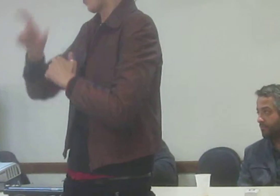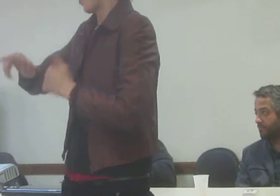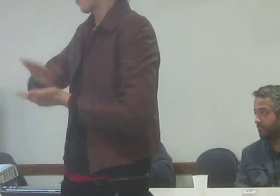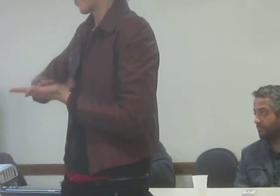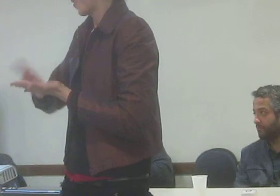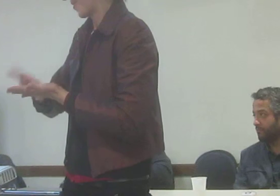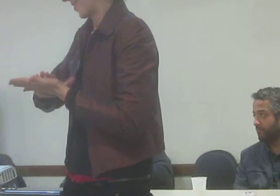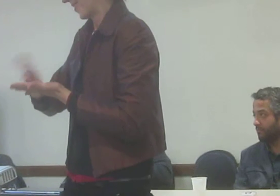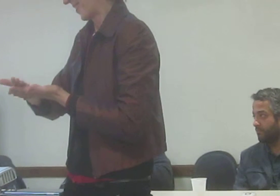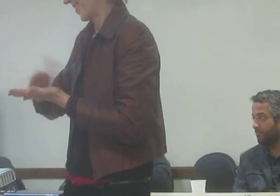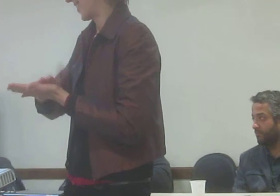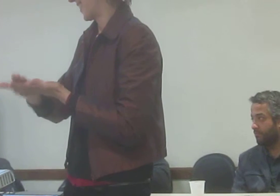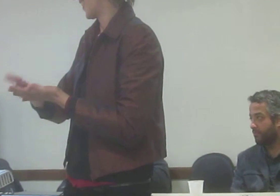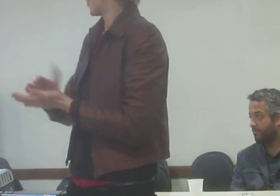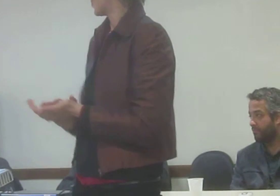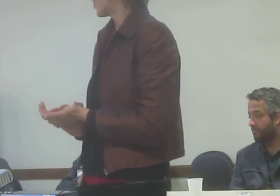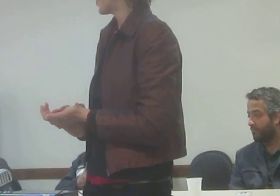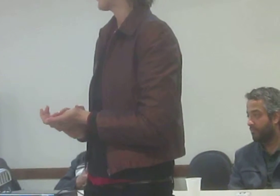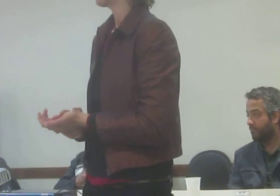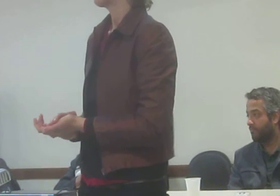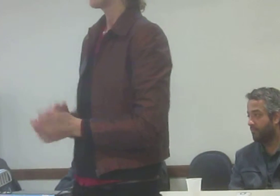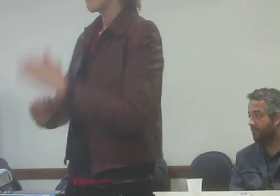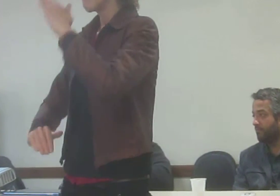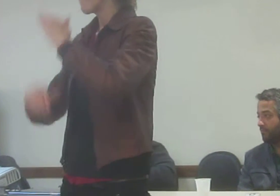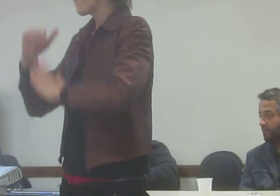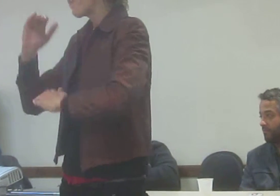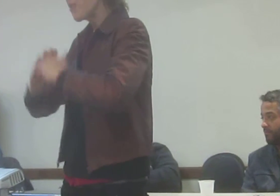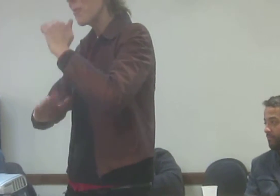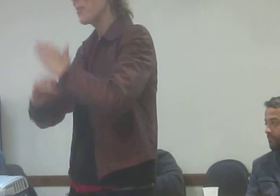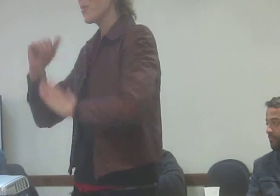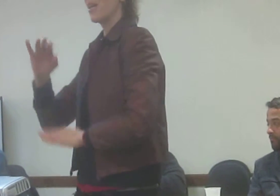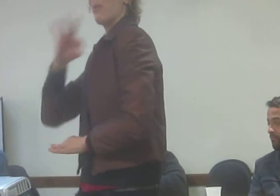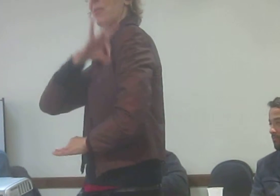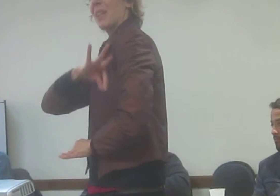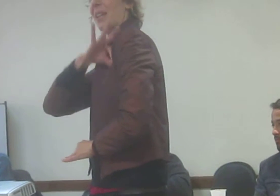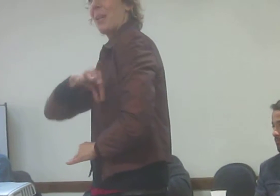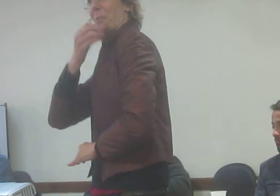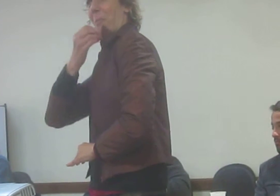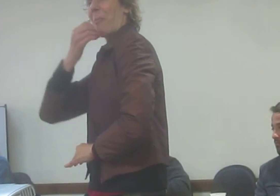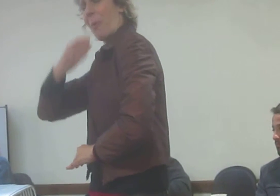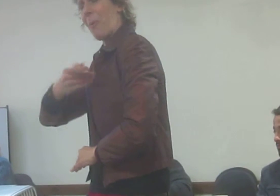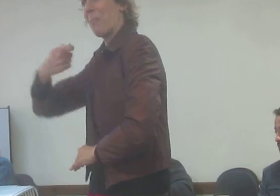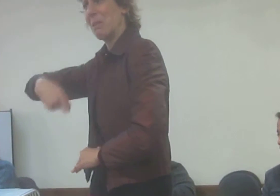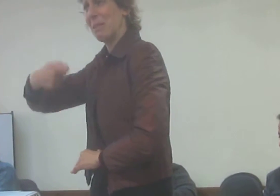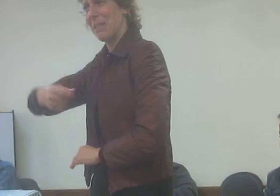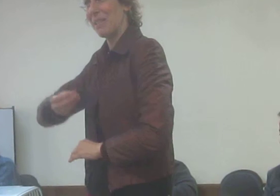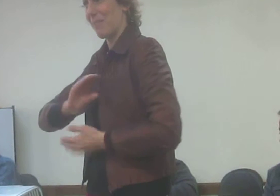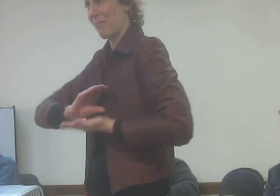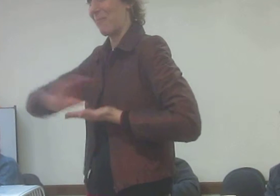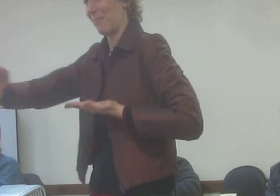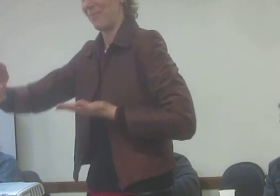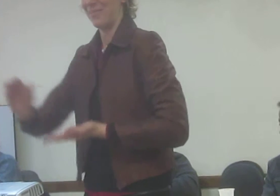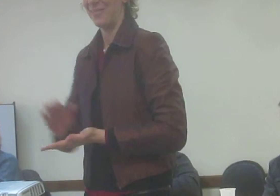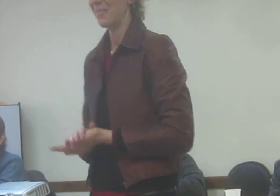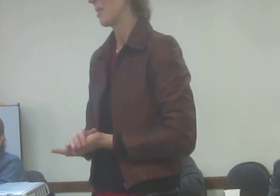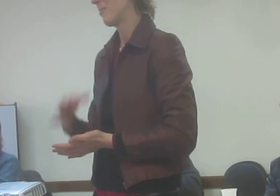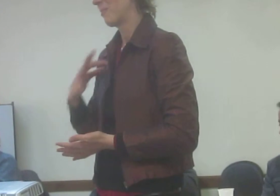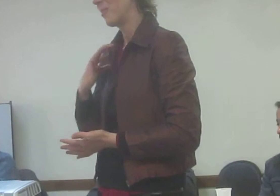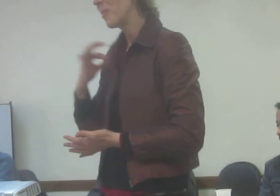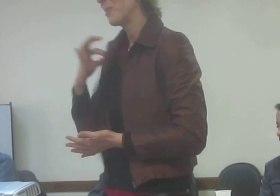profissionais que devem vir. Bem, sendo que venham lideradas muito mais aquelas merecendo do que estar aqui de só